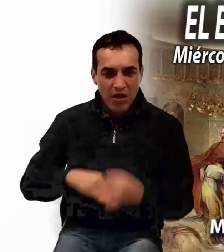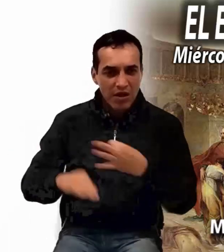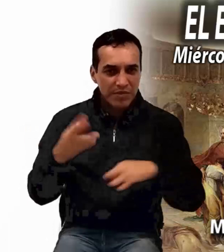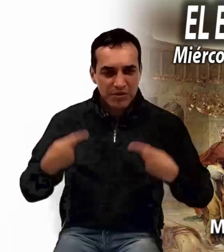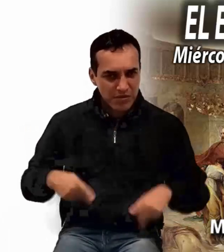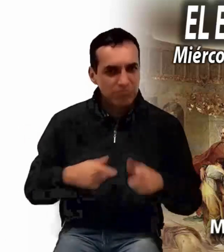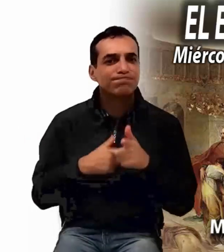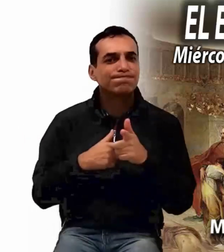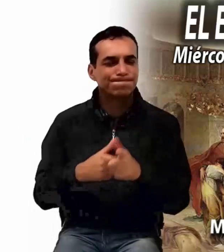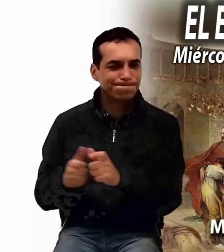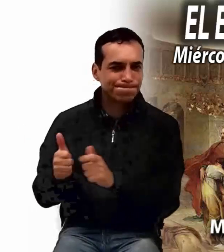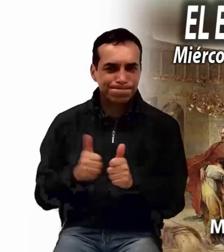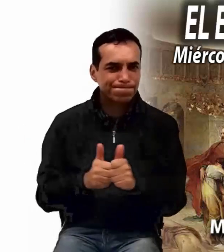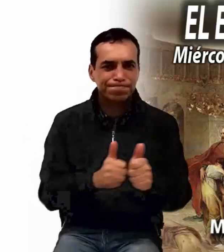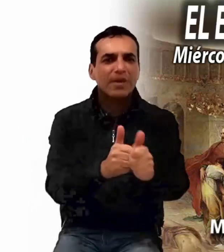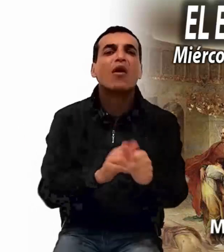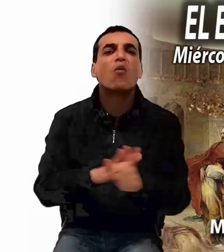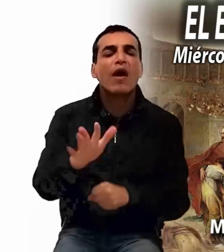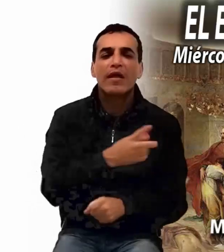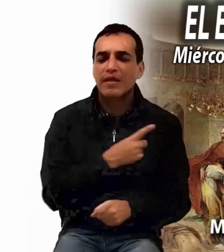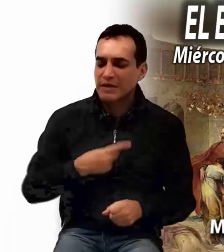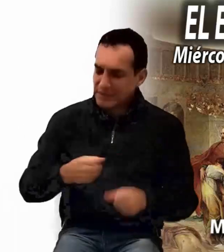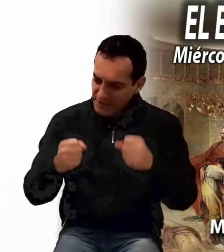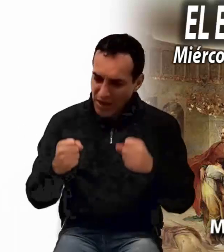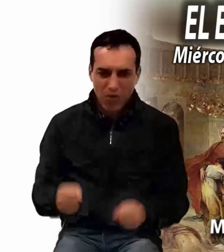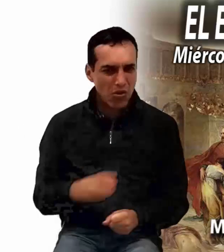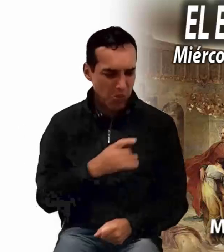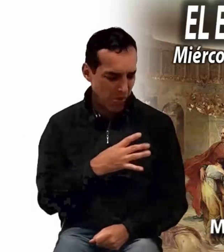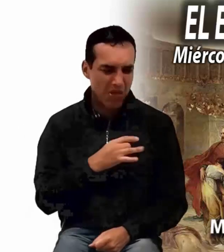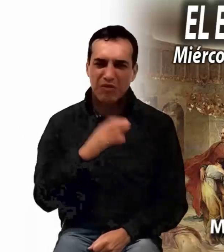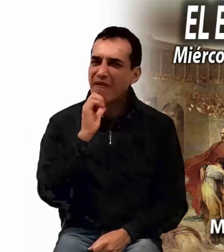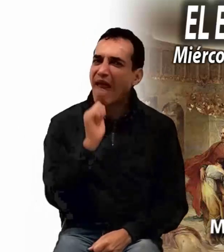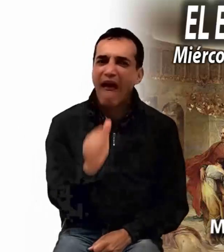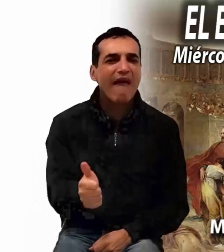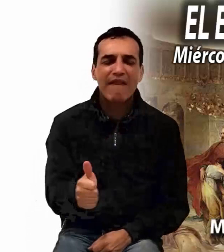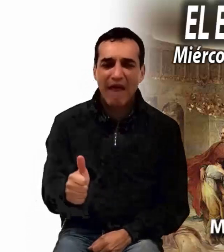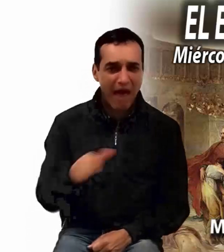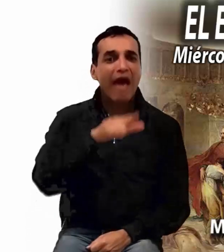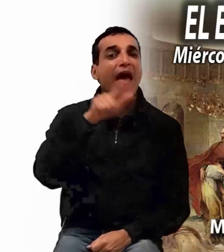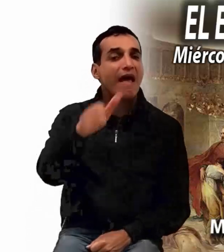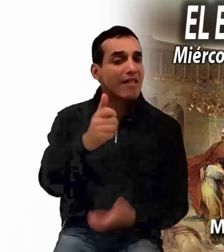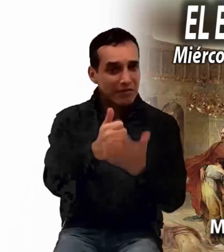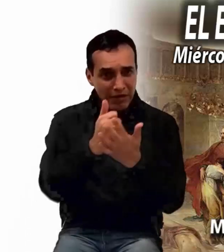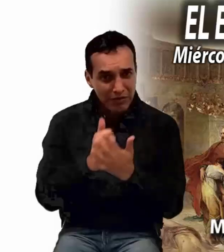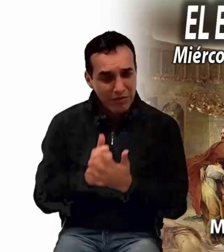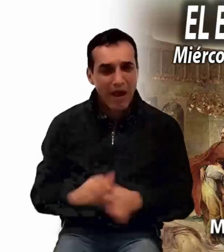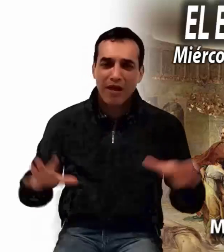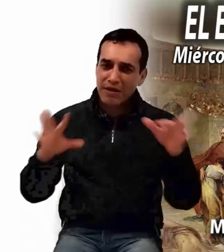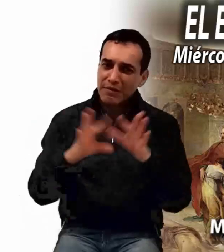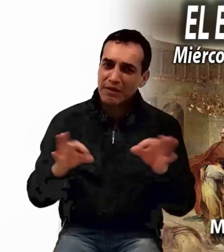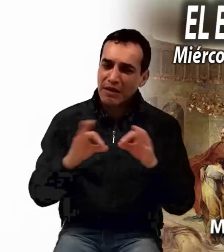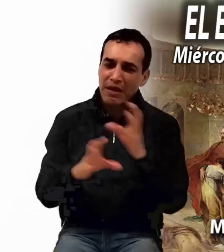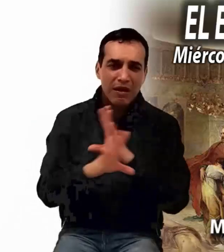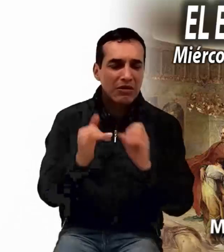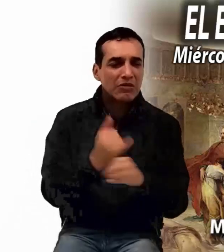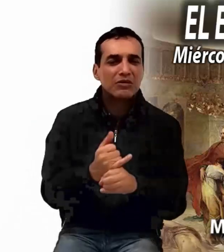asegura que no debemos tener miedo y que Él hablará por nosotros. Estamos viviendo una situación